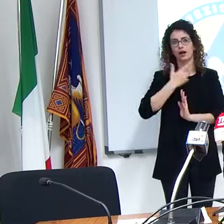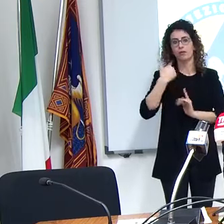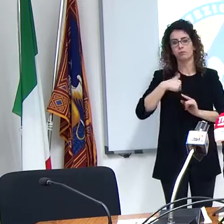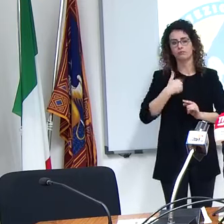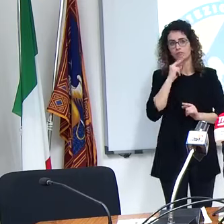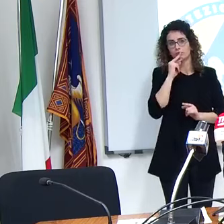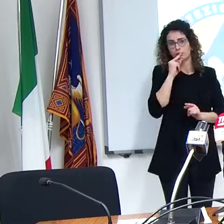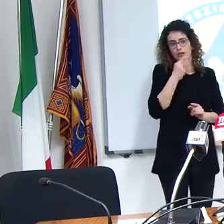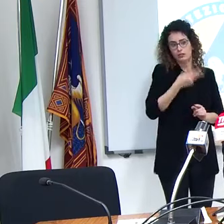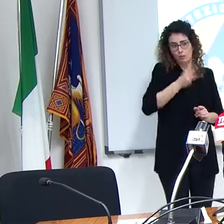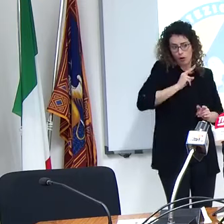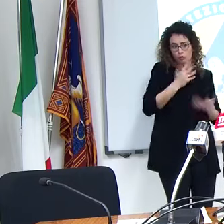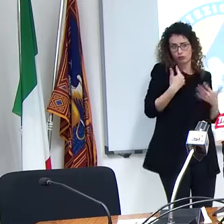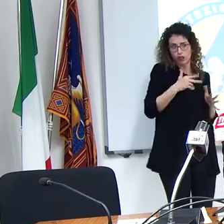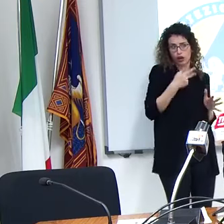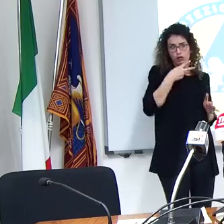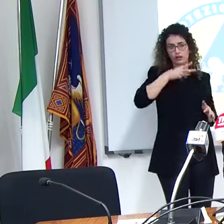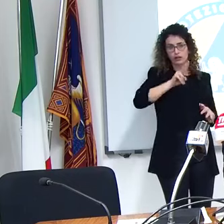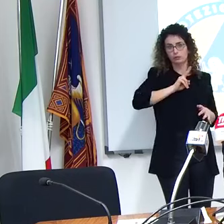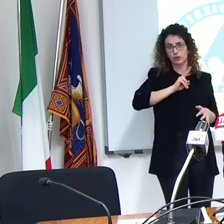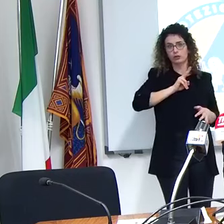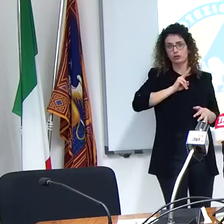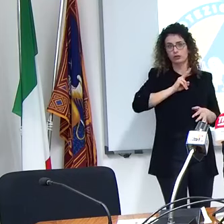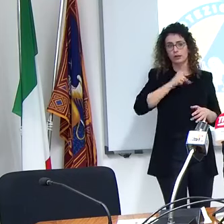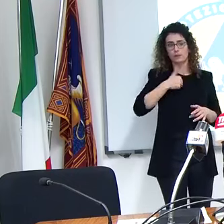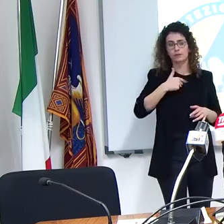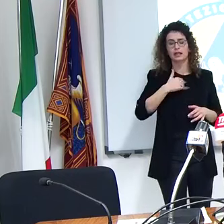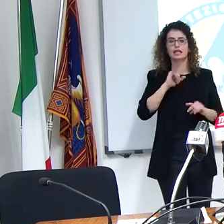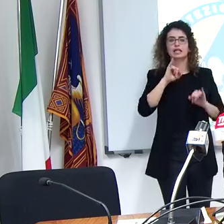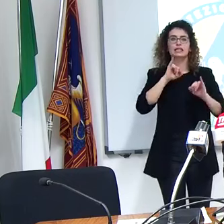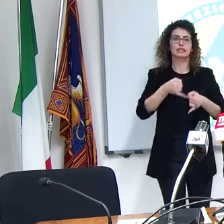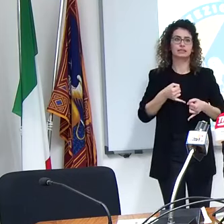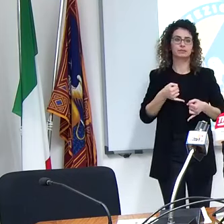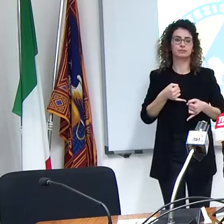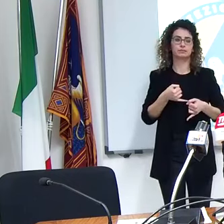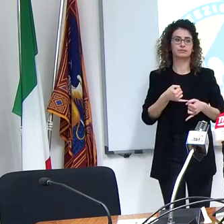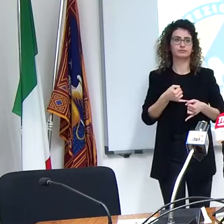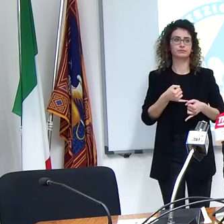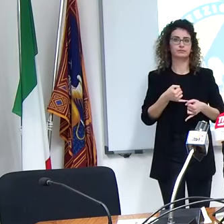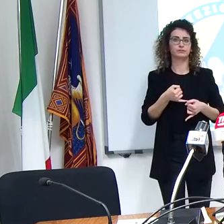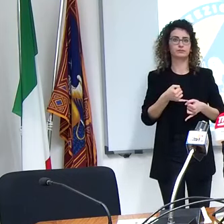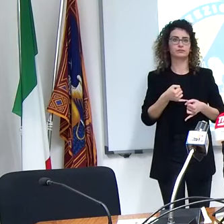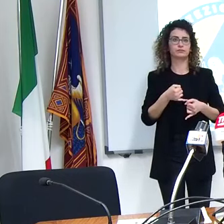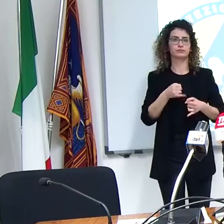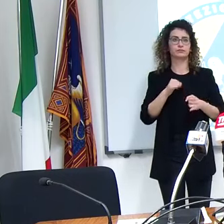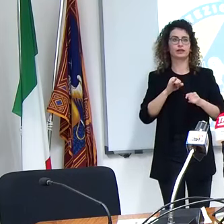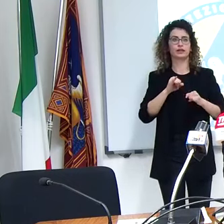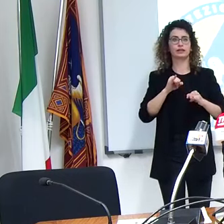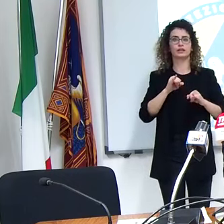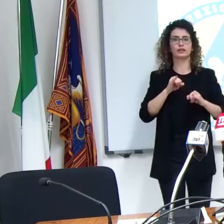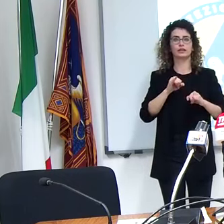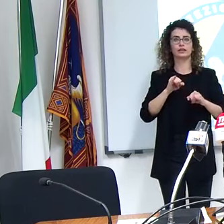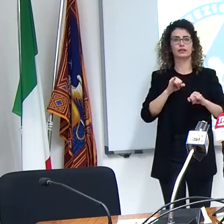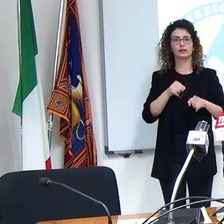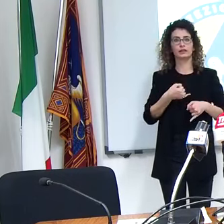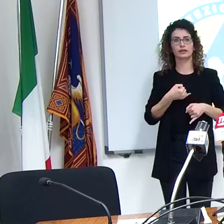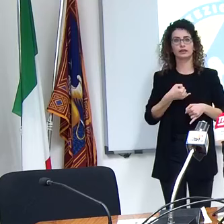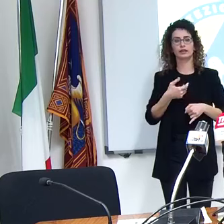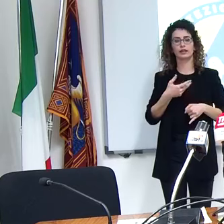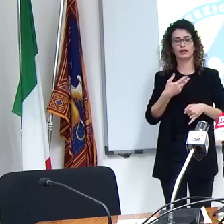la risposta la risposta è quella che mi ha dato io volevo solo sintetizzarla perché me l'hanno